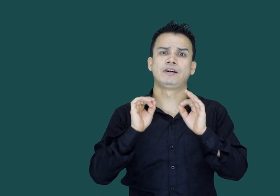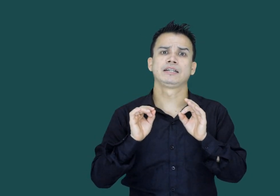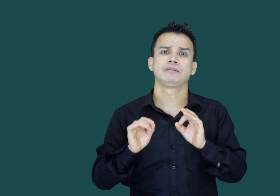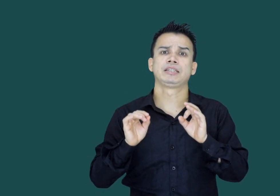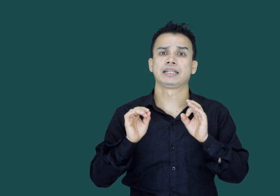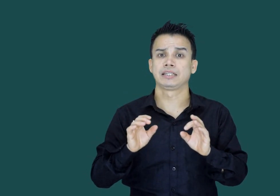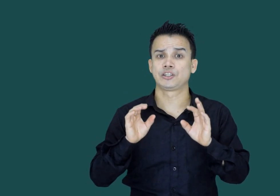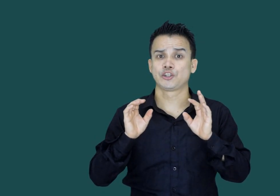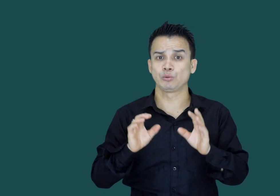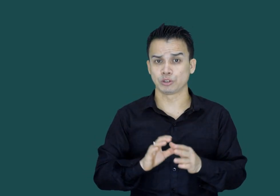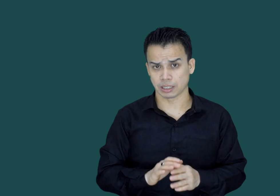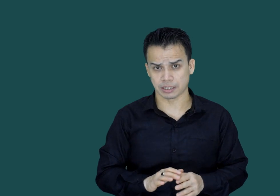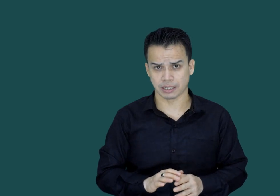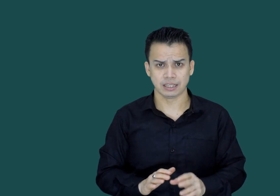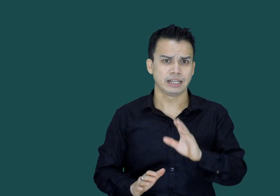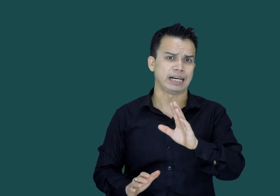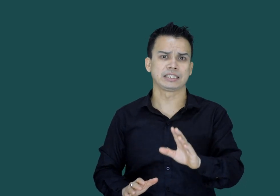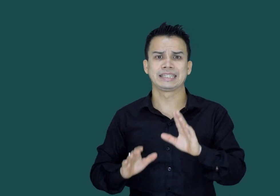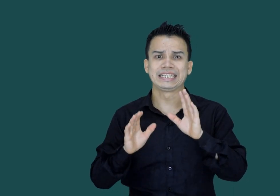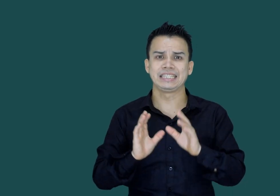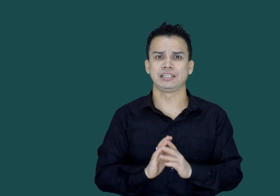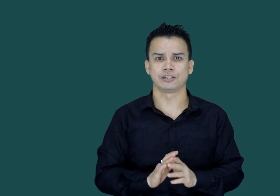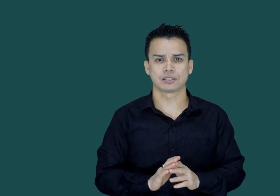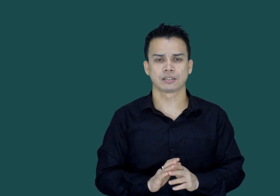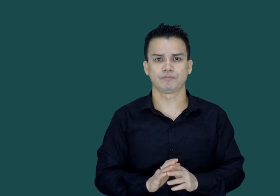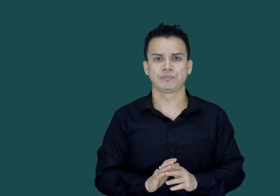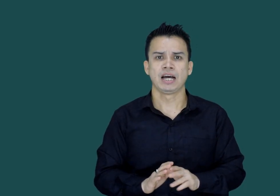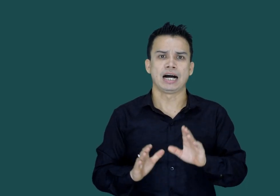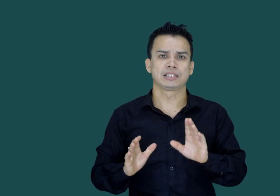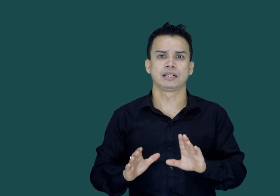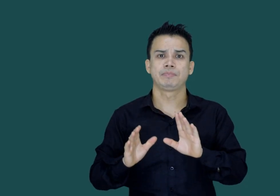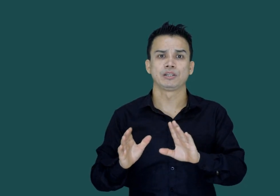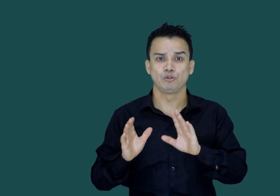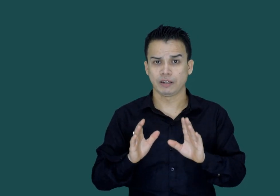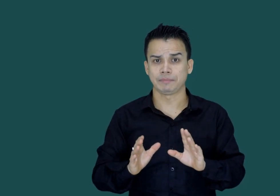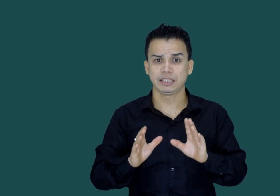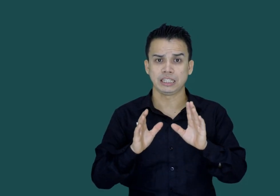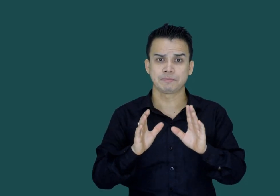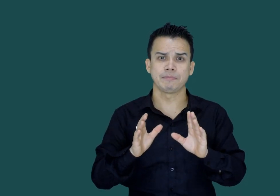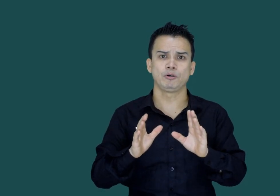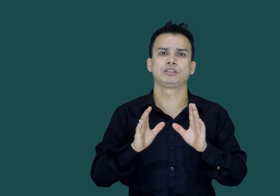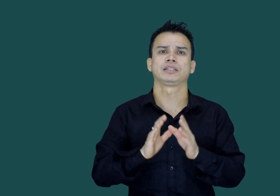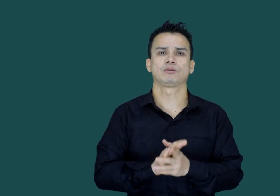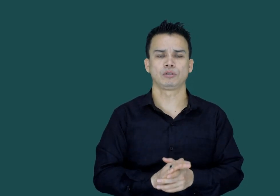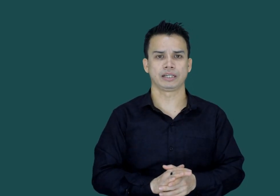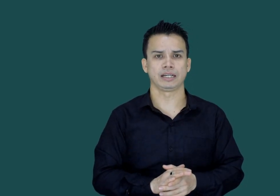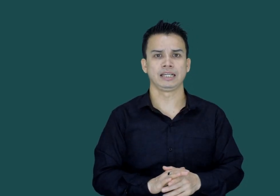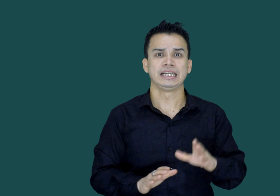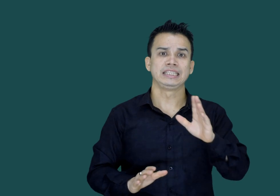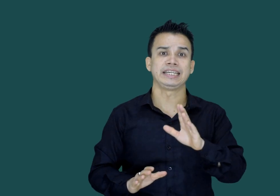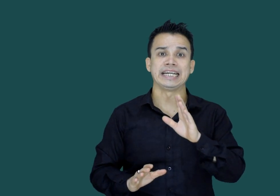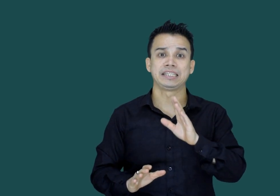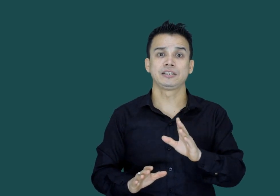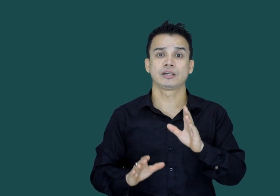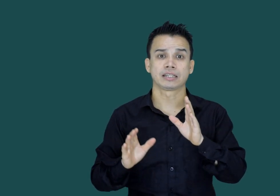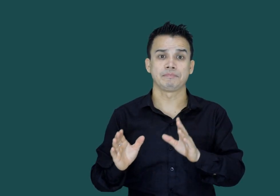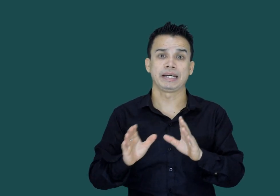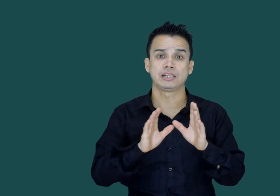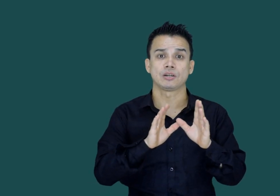ورنرے بل ترگیٹ چوز کرتے ہیں خاص کر کے ٹینیجرز آج کل پر یوہ بھی اس میں بہت سترک ہو گئے ہیں یہ انٹی ڈرگ کیمپینز